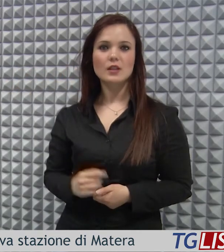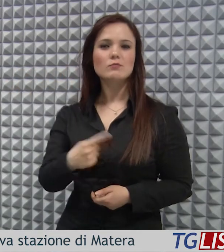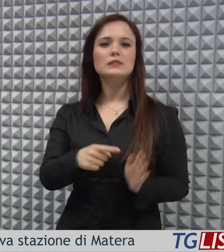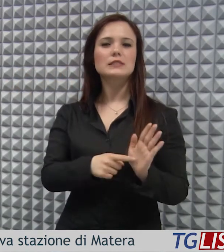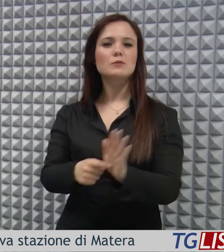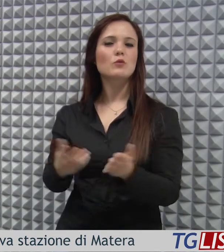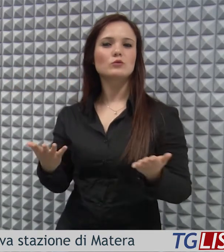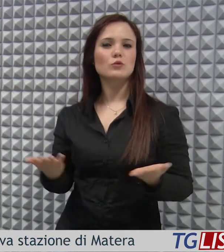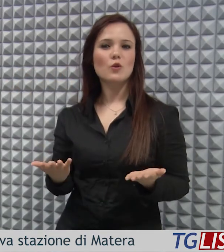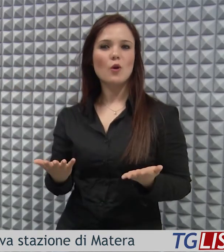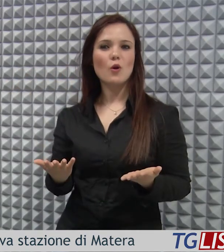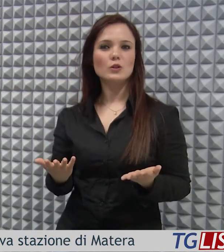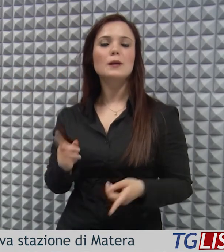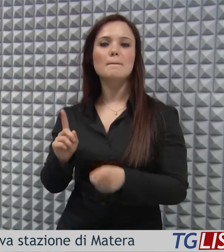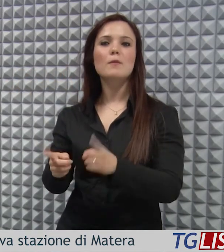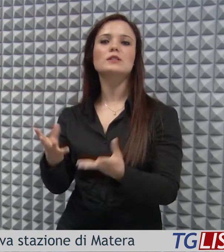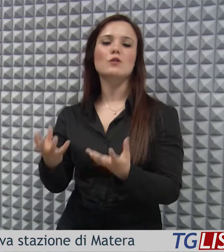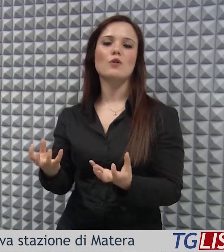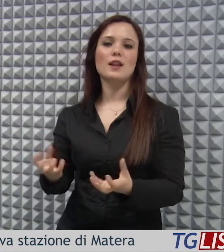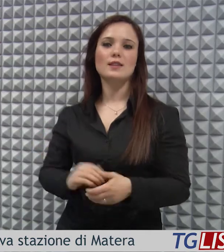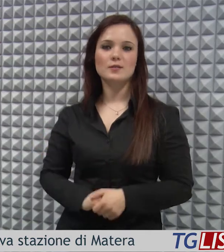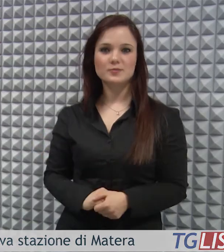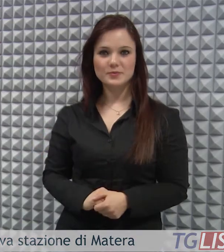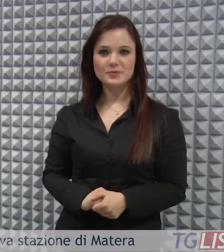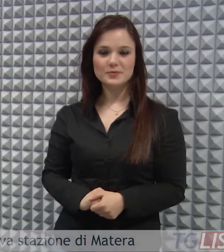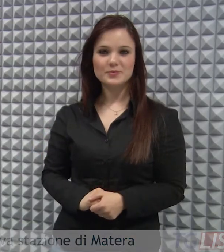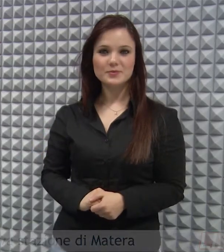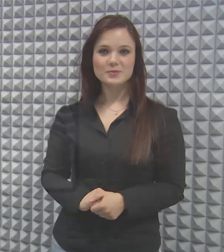'ennesima dimostrazione di una politica del fare.